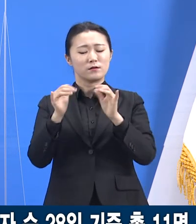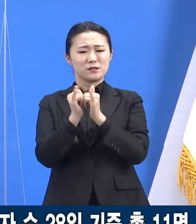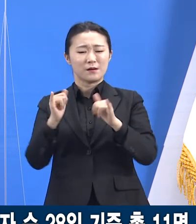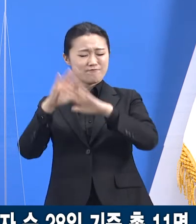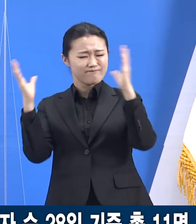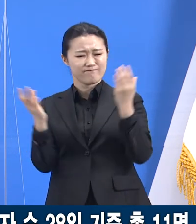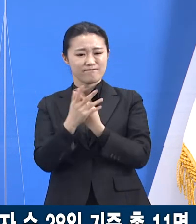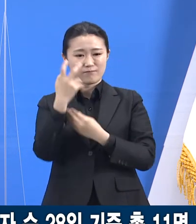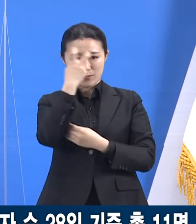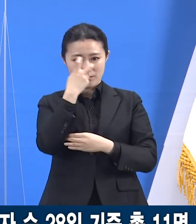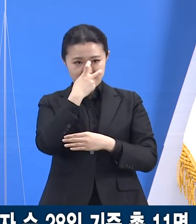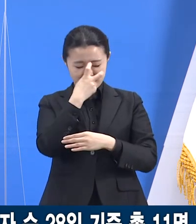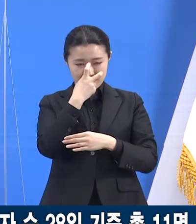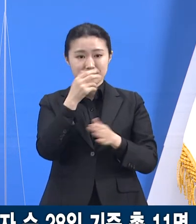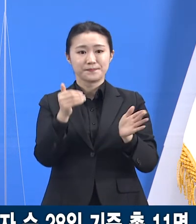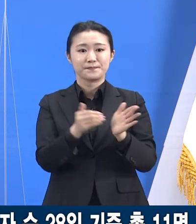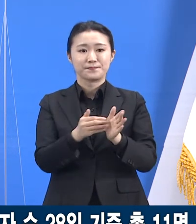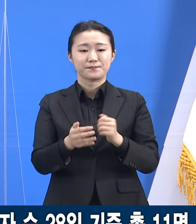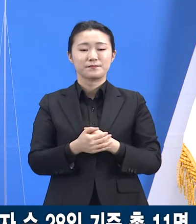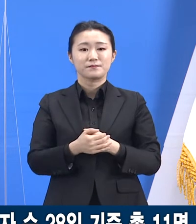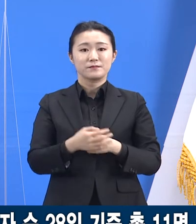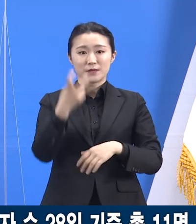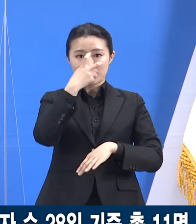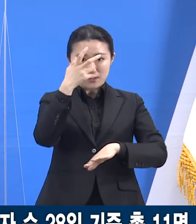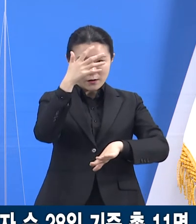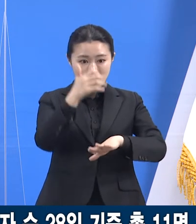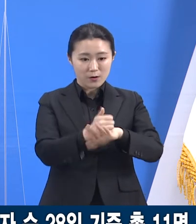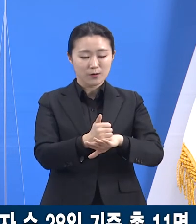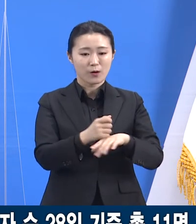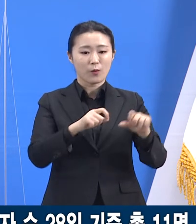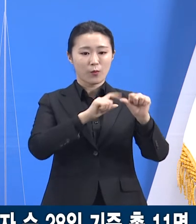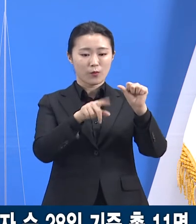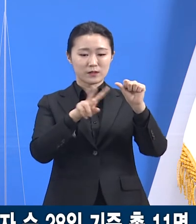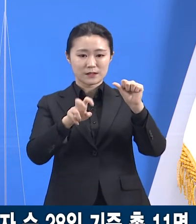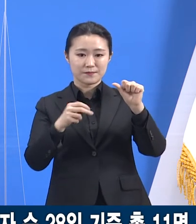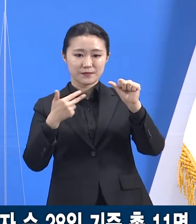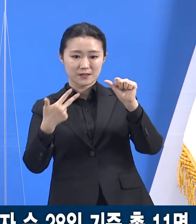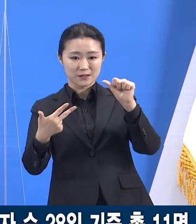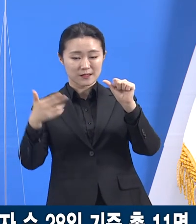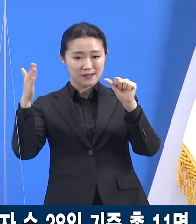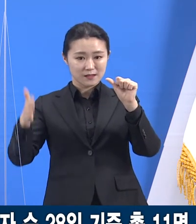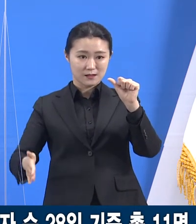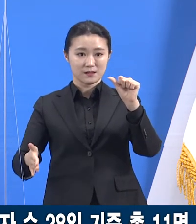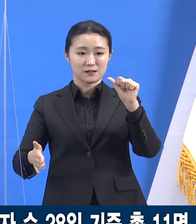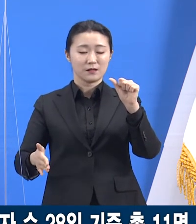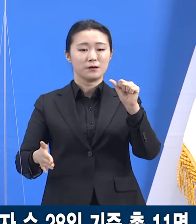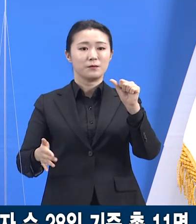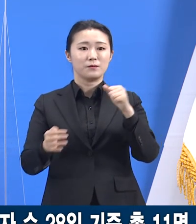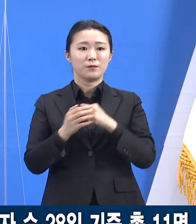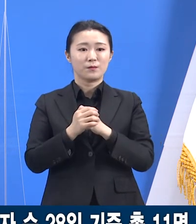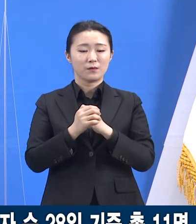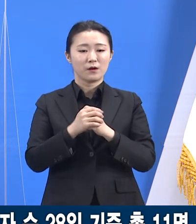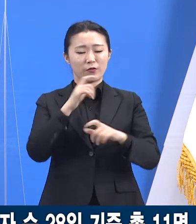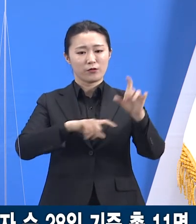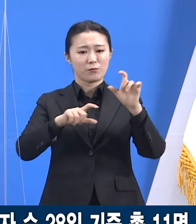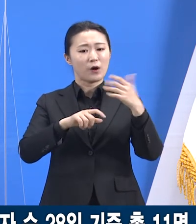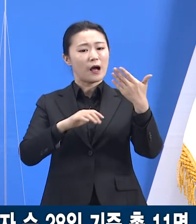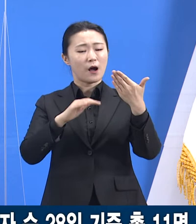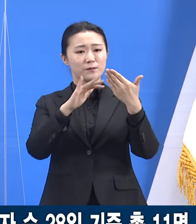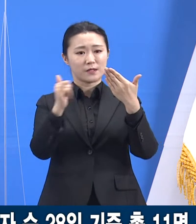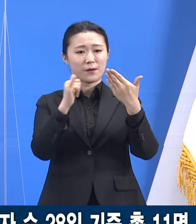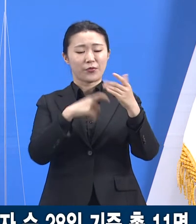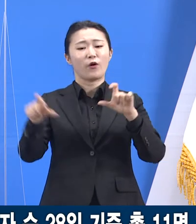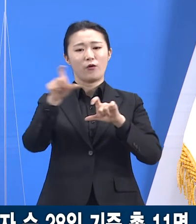검사 결과 27일까지 9명의 추가 양성자가 확인되면서 28일 0시 기준